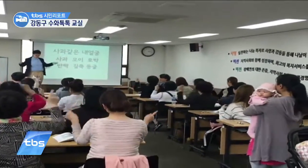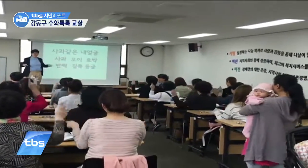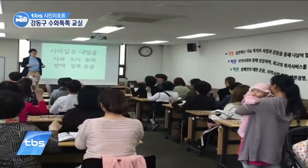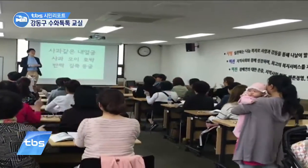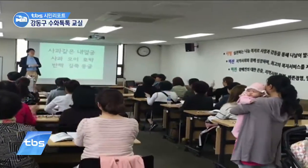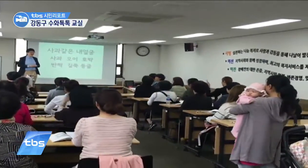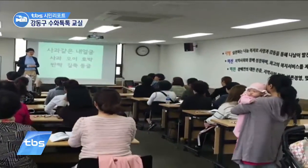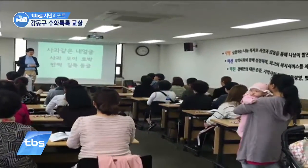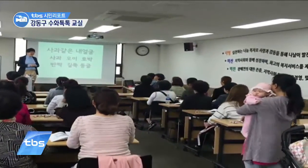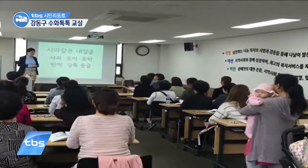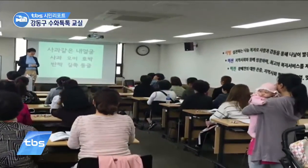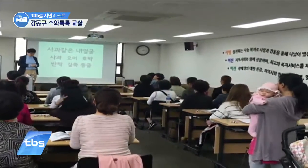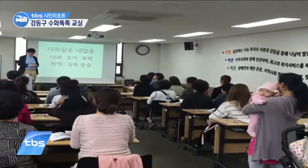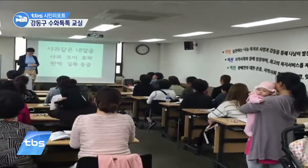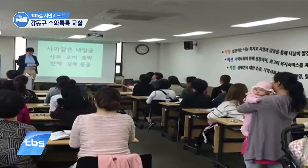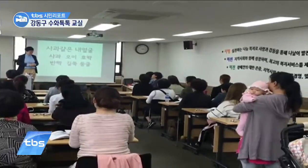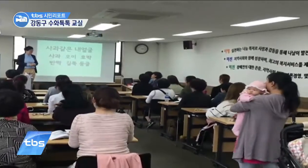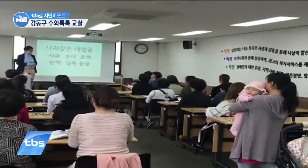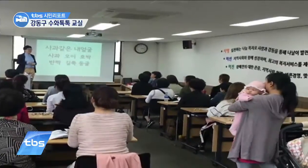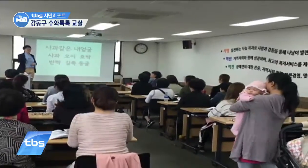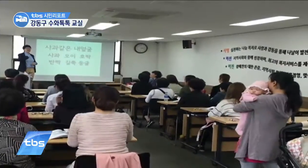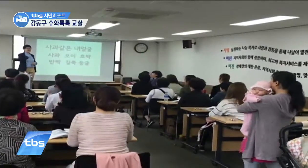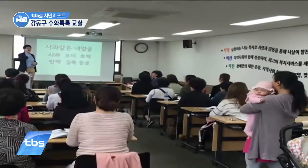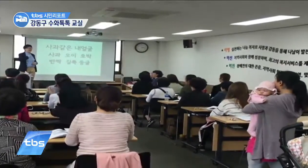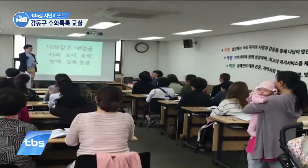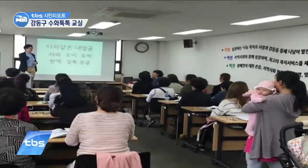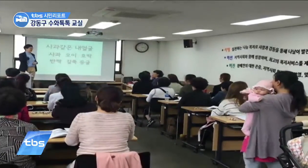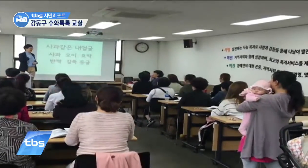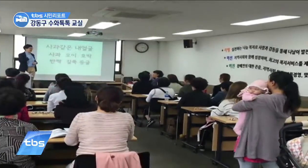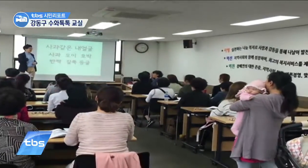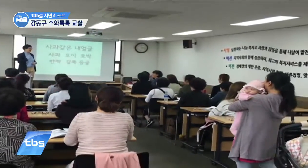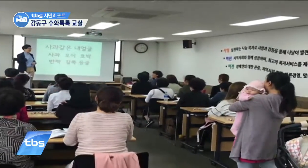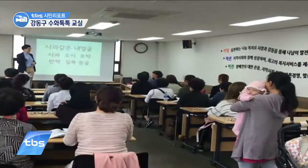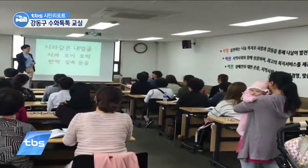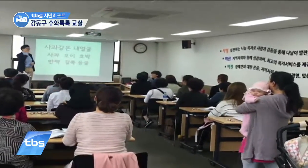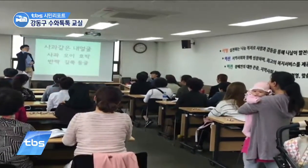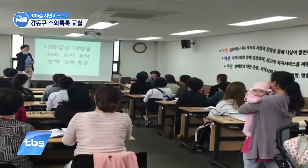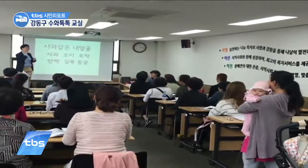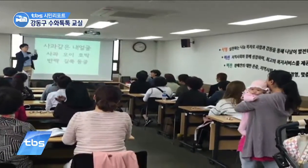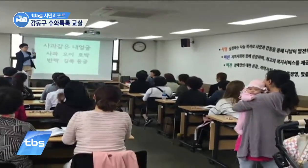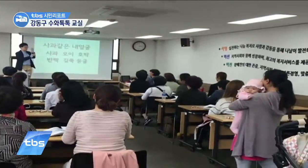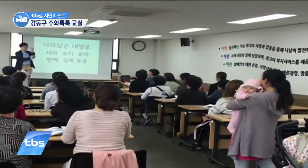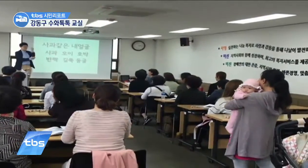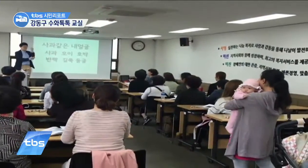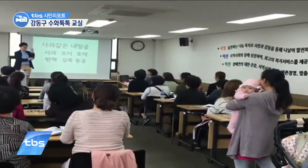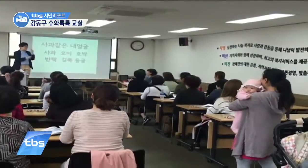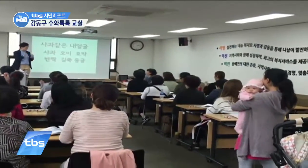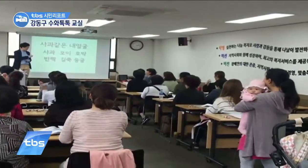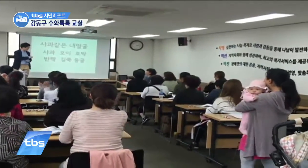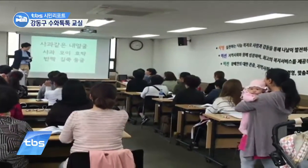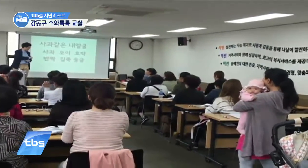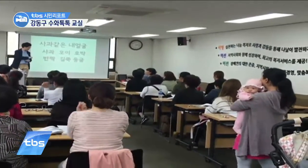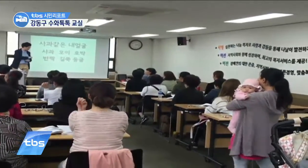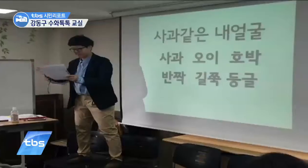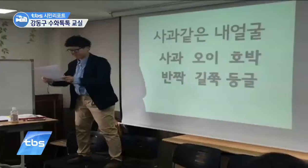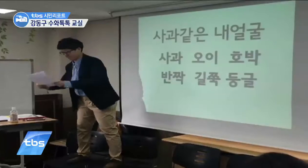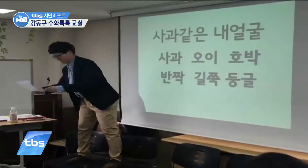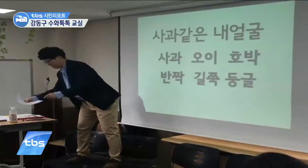사과 같은 내 얼굴이라는 노래 가사를 따라 부르며 사과를 손으로 표현하기도 하고 오이와 호박도 손으로